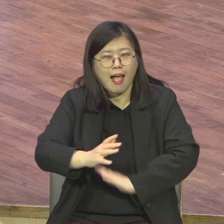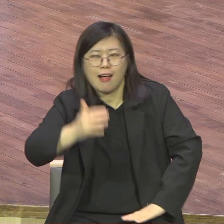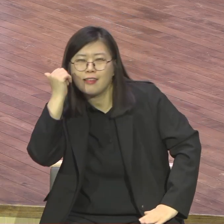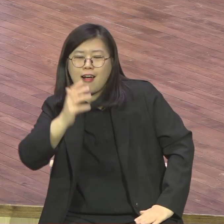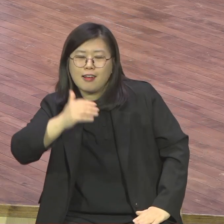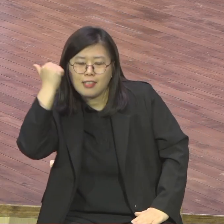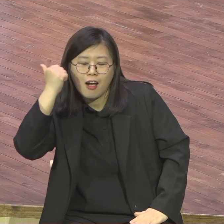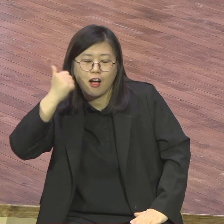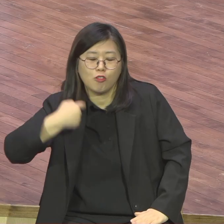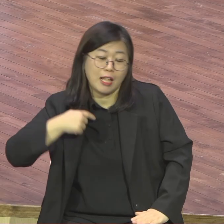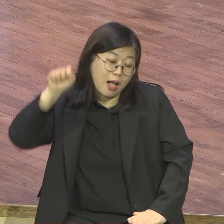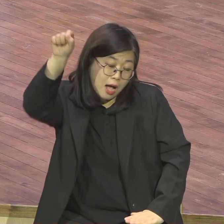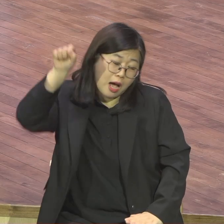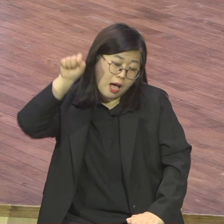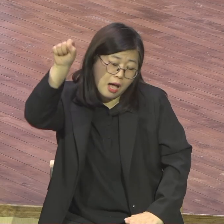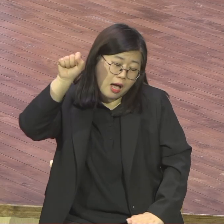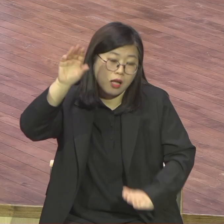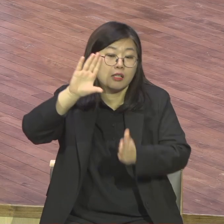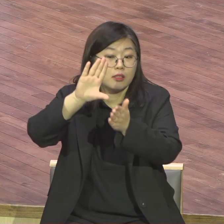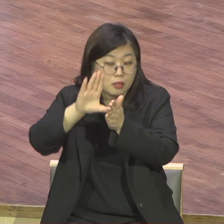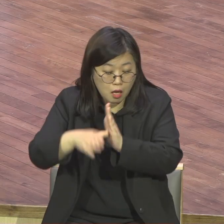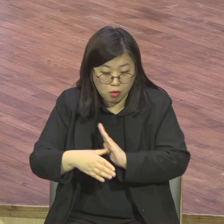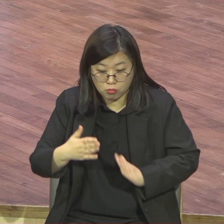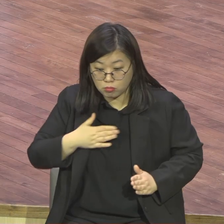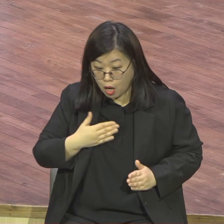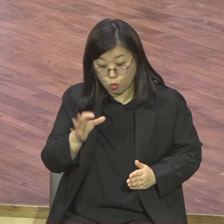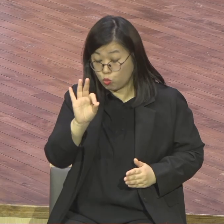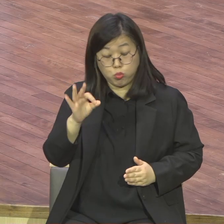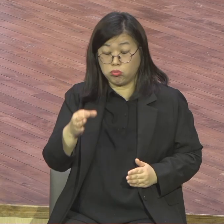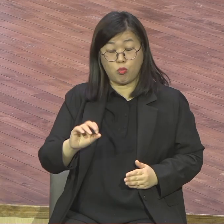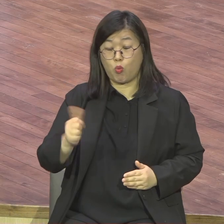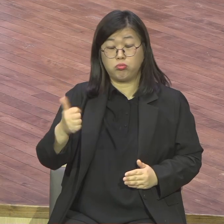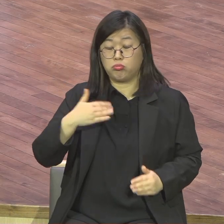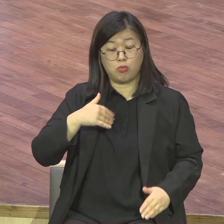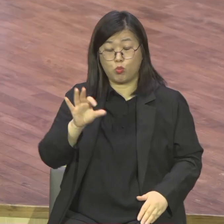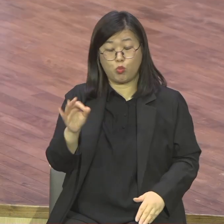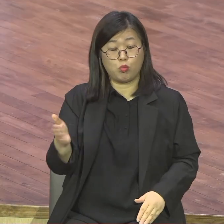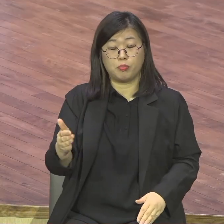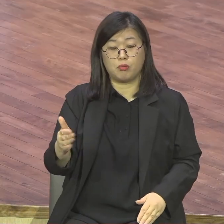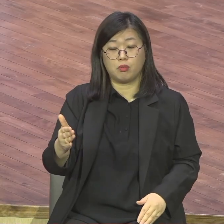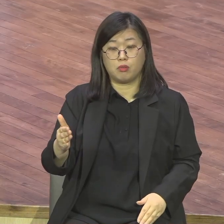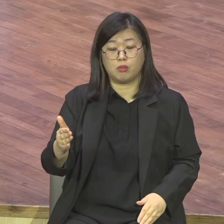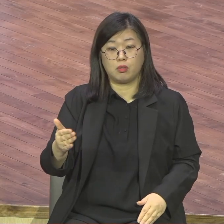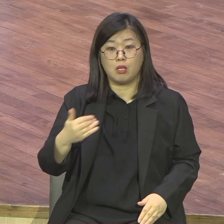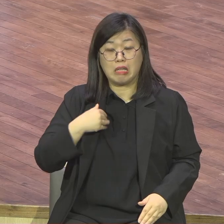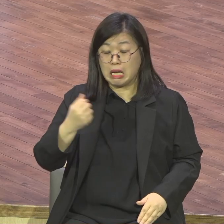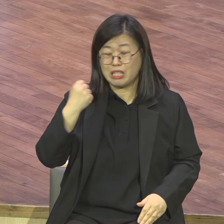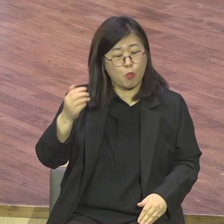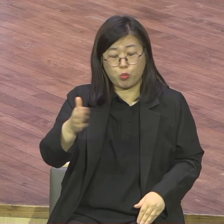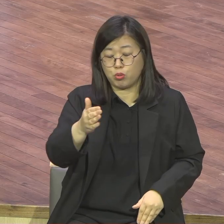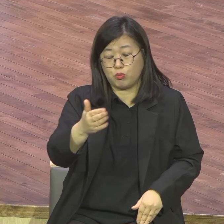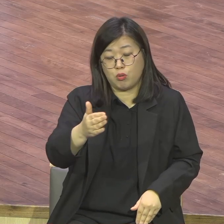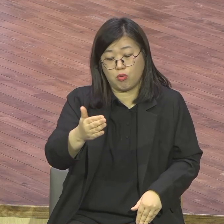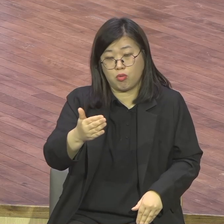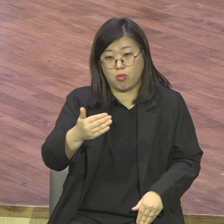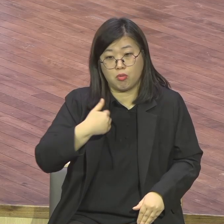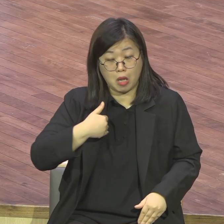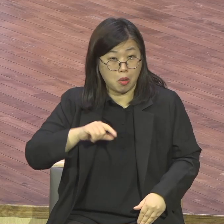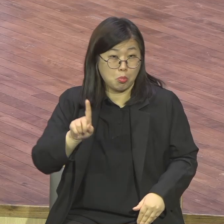빽이 있습니까? 아무것도 없는 사람인데 부산 보고만 하나님께서 다 보고 계신 이 하나님이 힘을